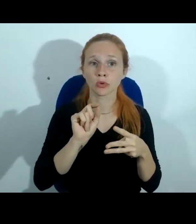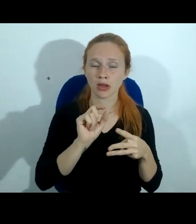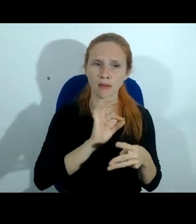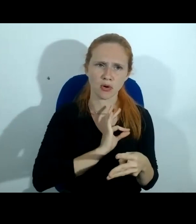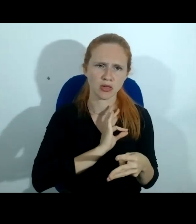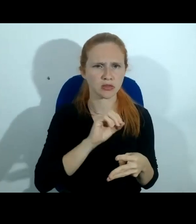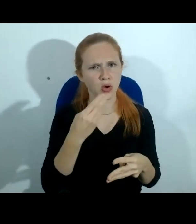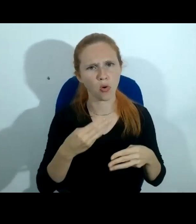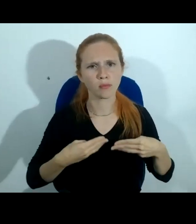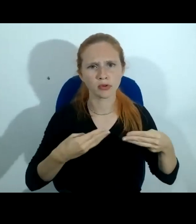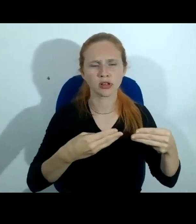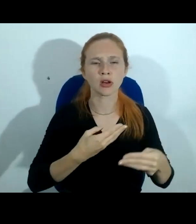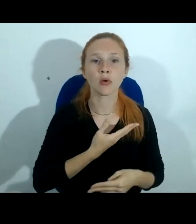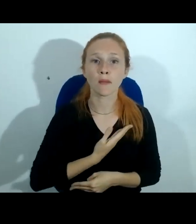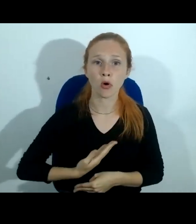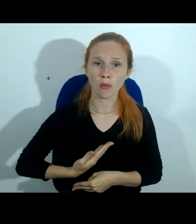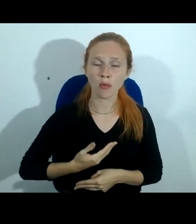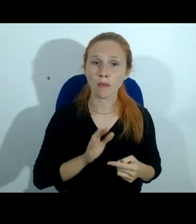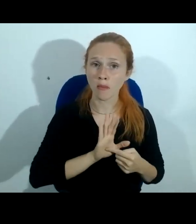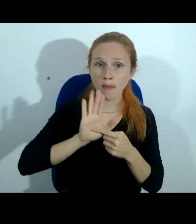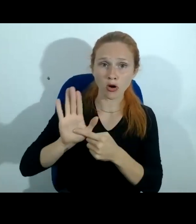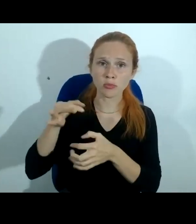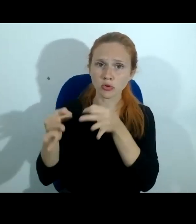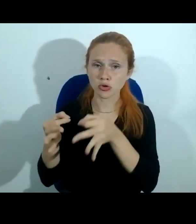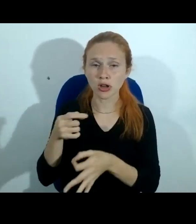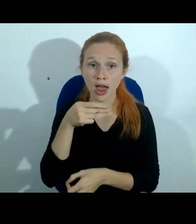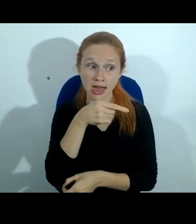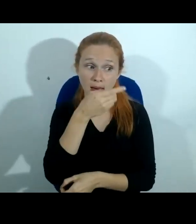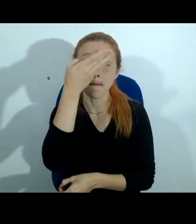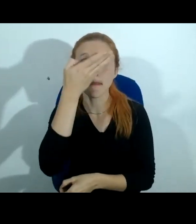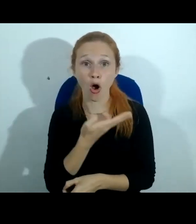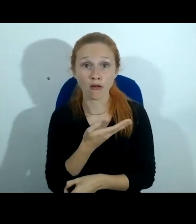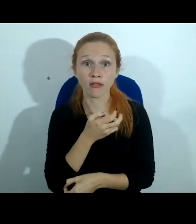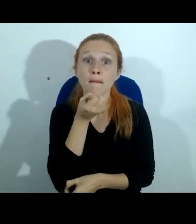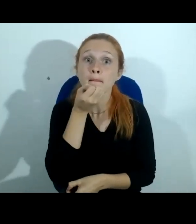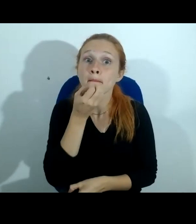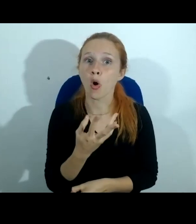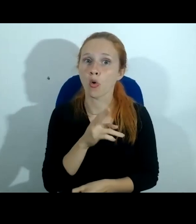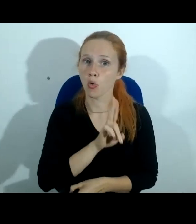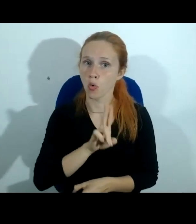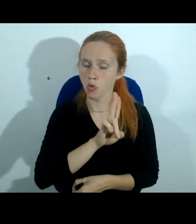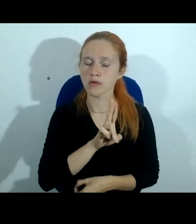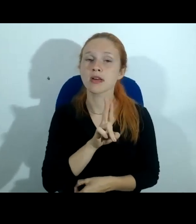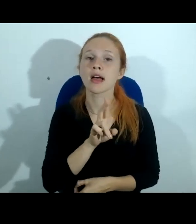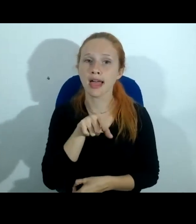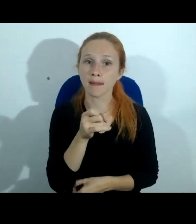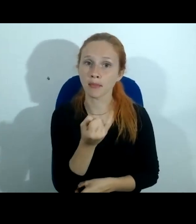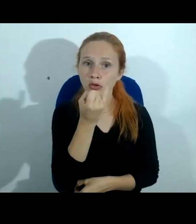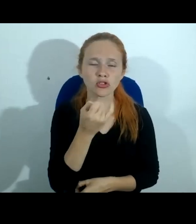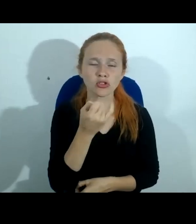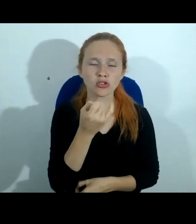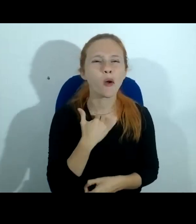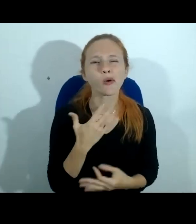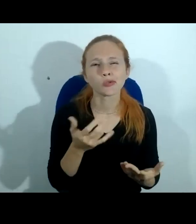Ministério Público demonstrar ao juiz que aquela prova pretendida ela vai ser útil à investigação então eu não posso por exemplo